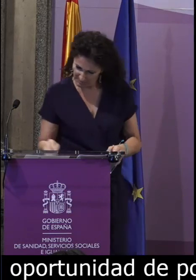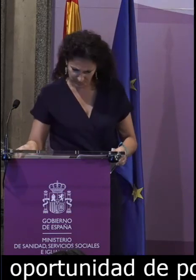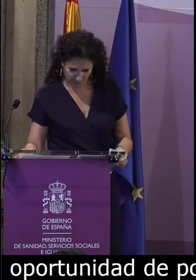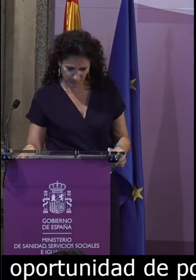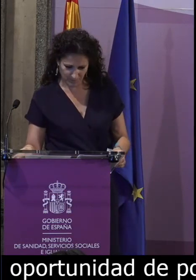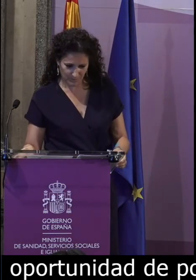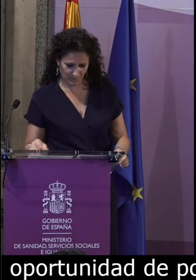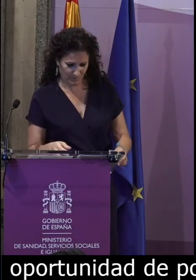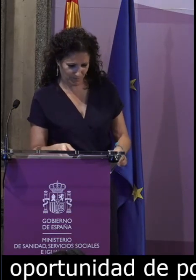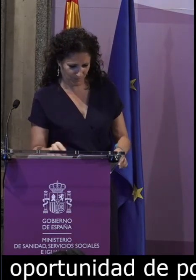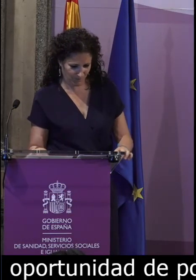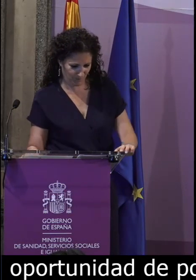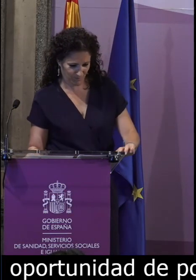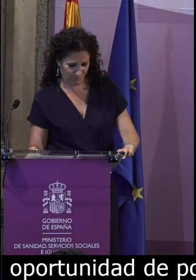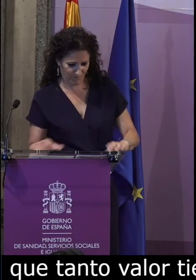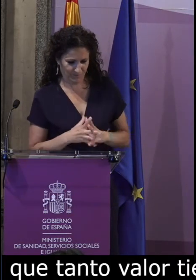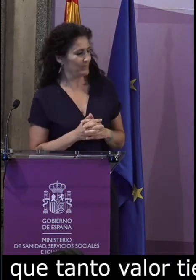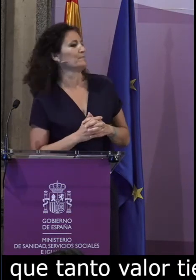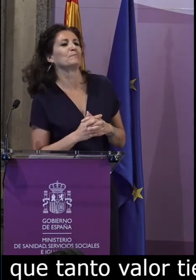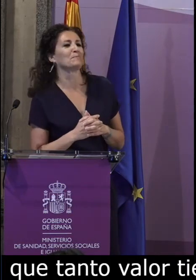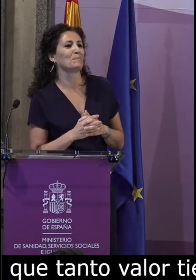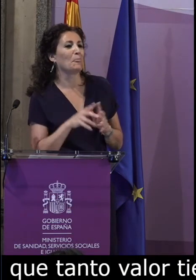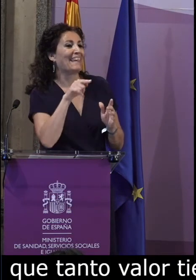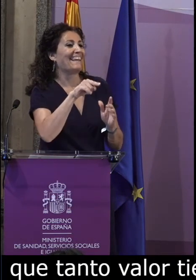nivel histórico en el discurso y en la creación de esta lengua.